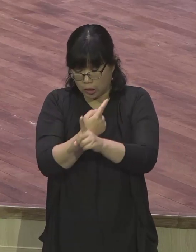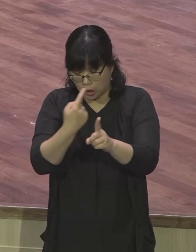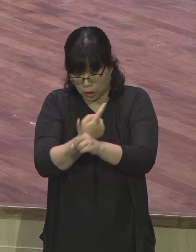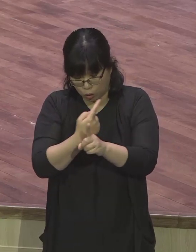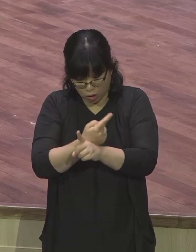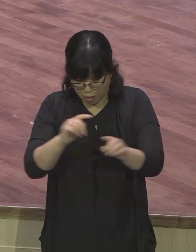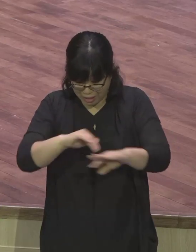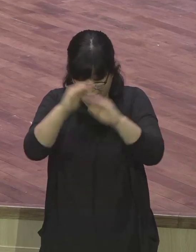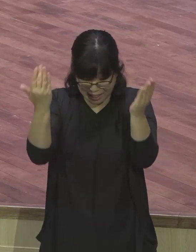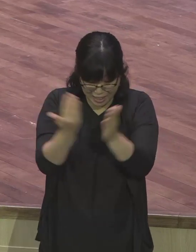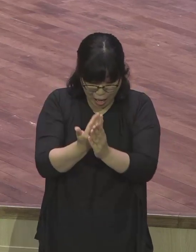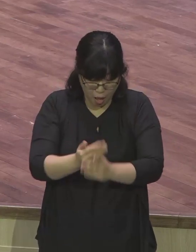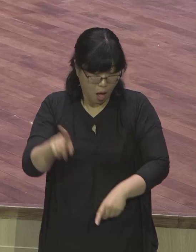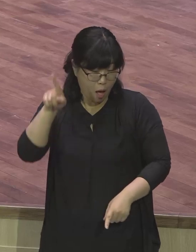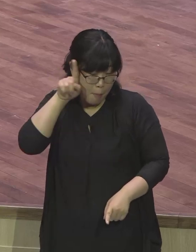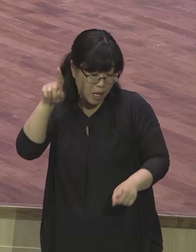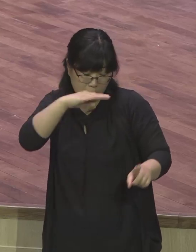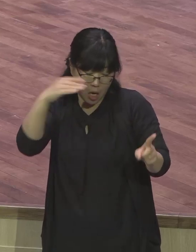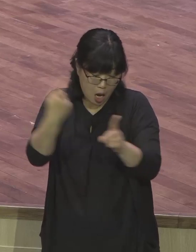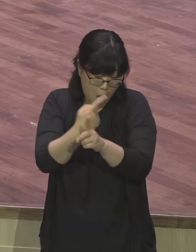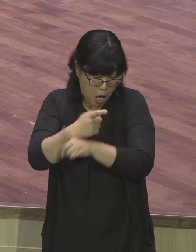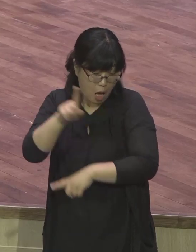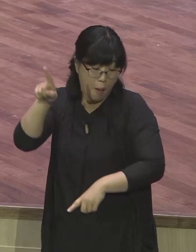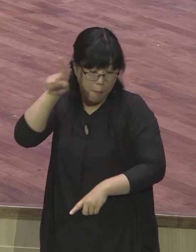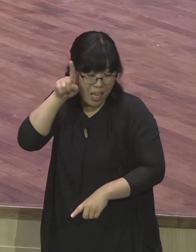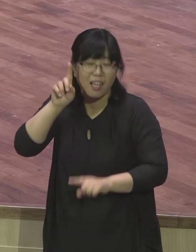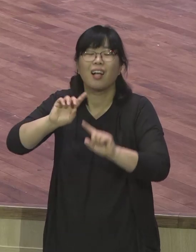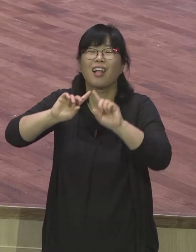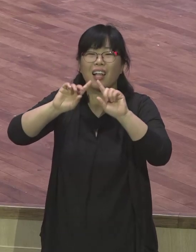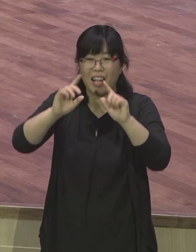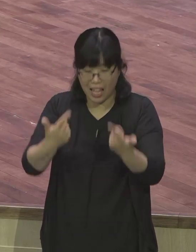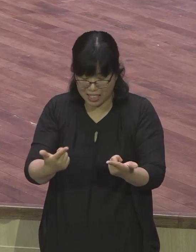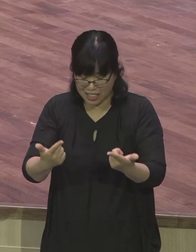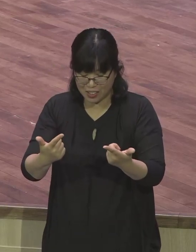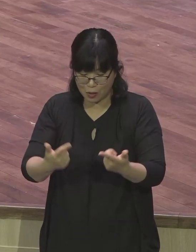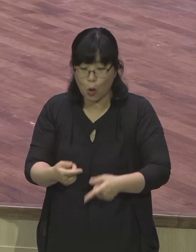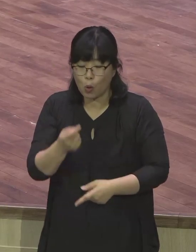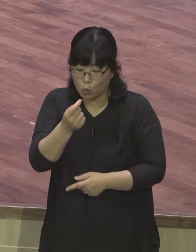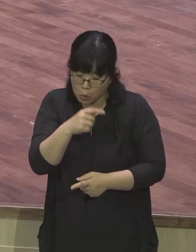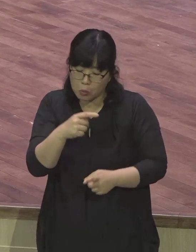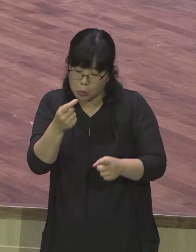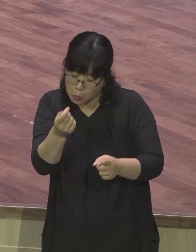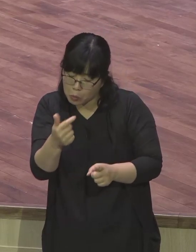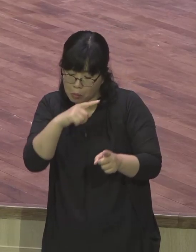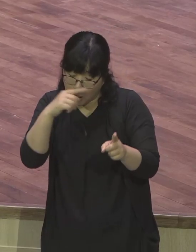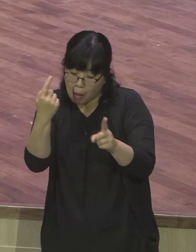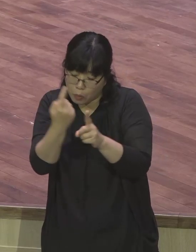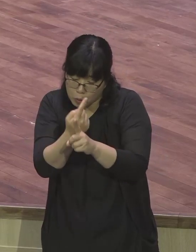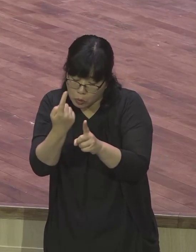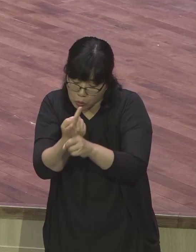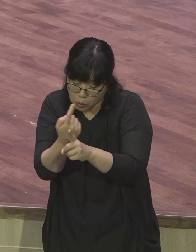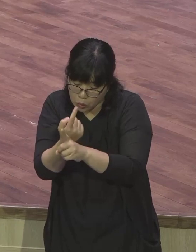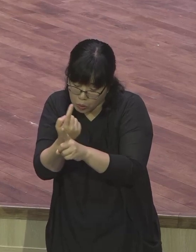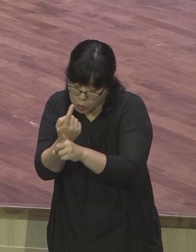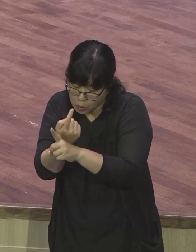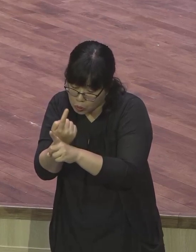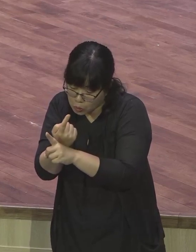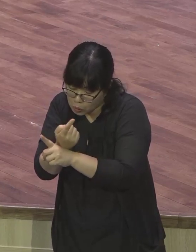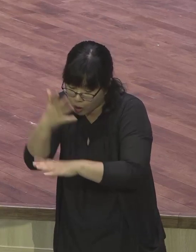우리가 가지고 있는 영적 문제는 천국 가는 날 해결이 되는 것입니다 그러면 이 세상에서 무엇이 참된 치유냐면